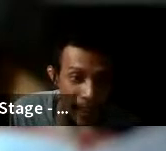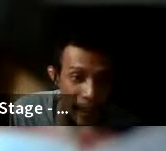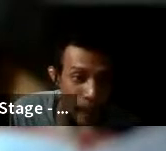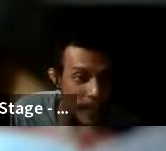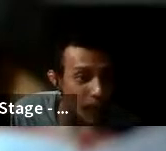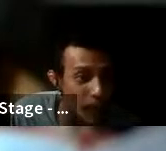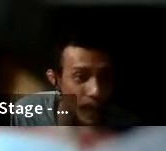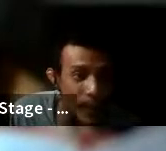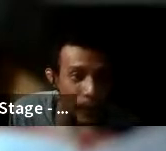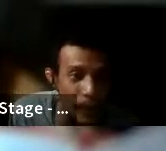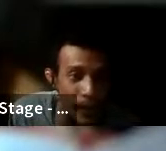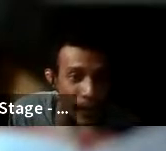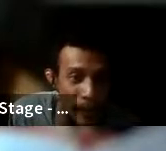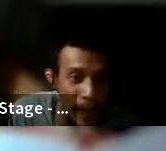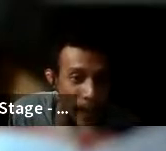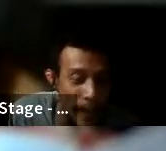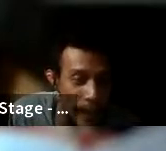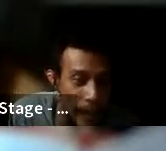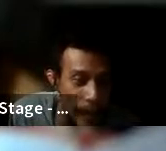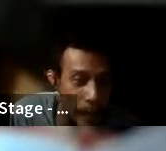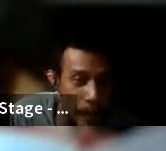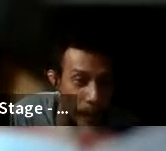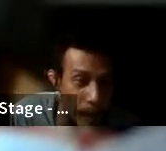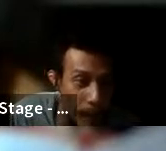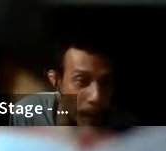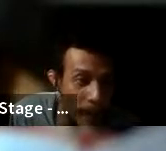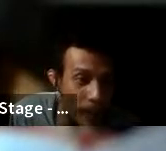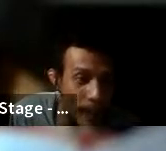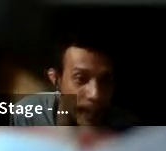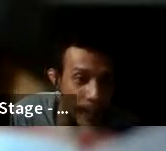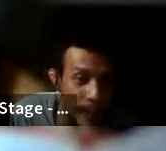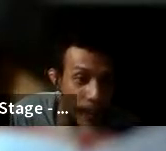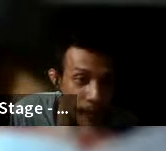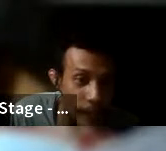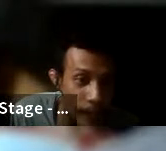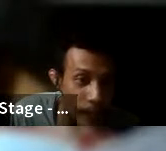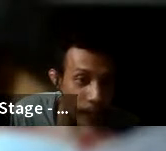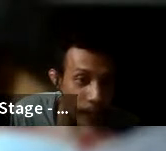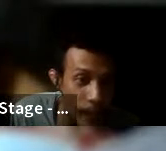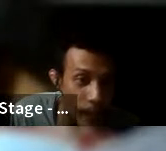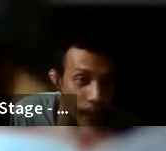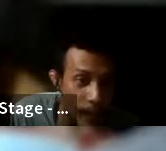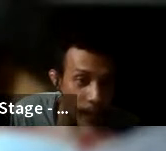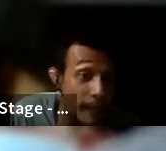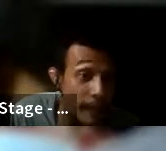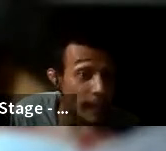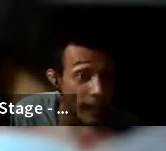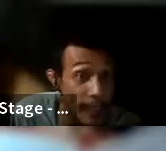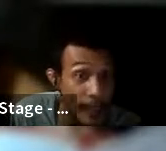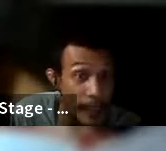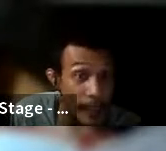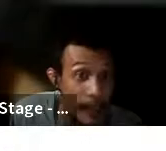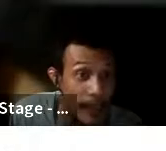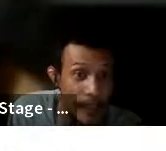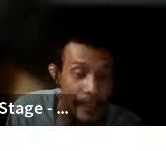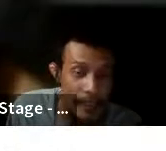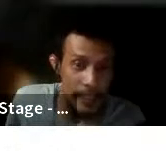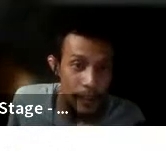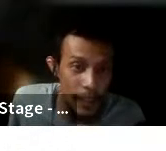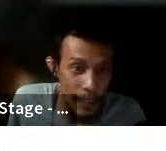bisa juga untuk apa namanya membantu dari sisi disaster risk reduction